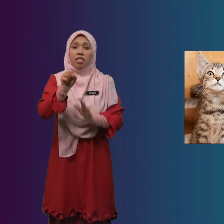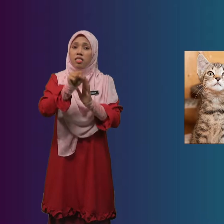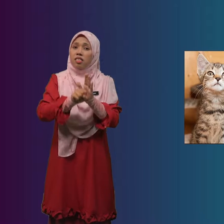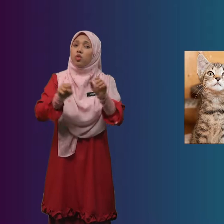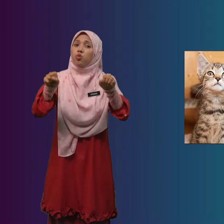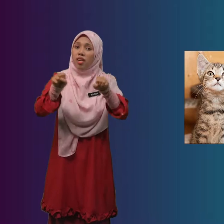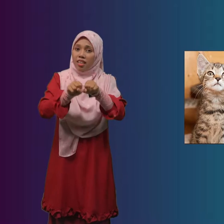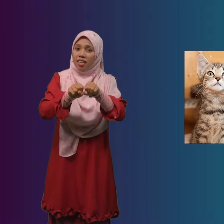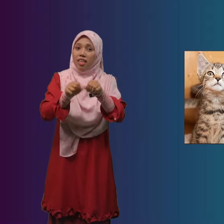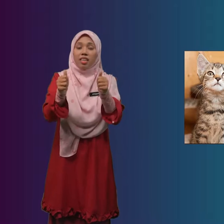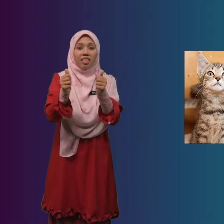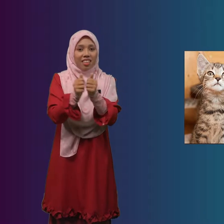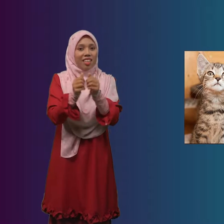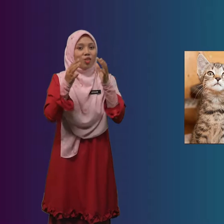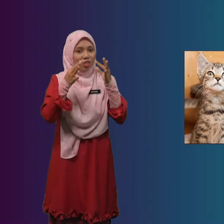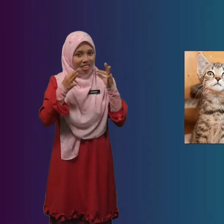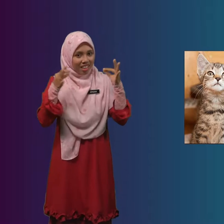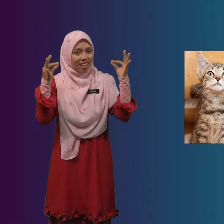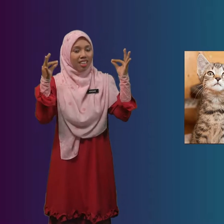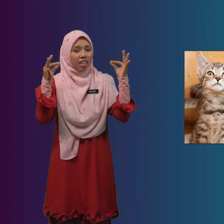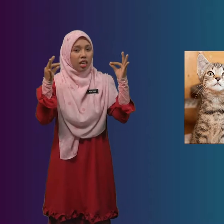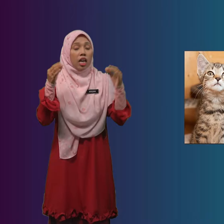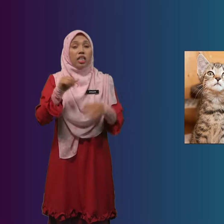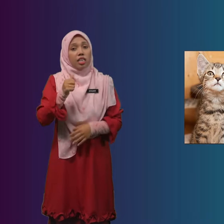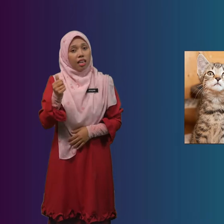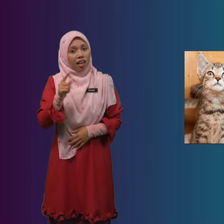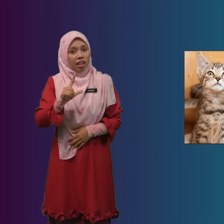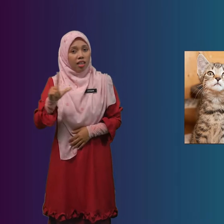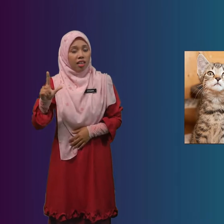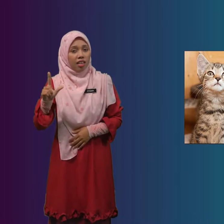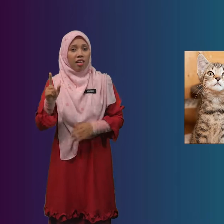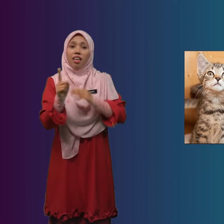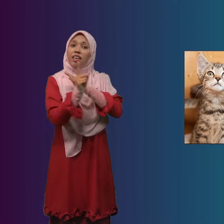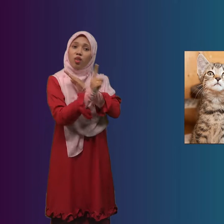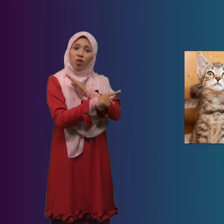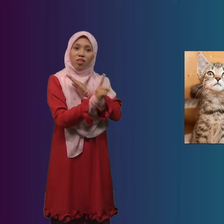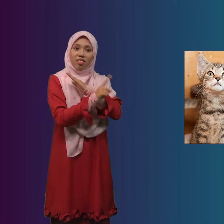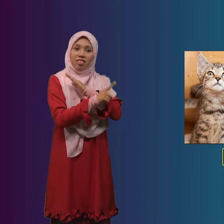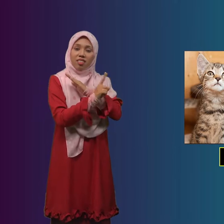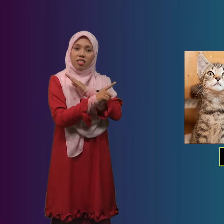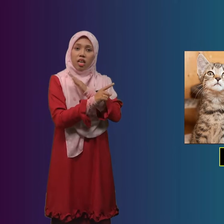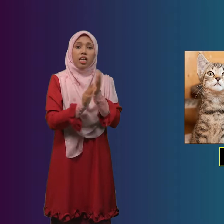Sesuai Dengan Kucing Ialah Ekor Jadi